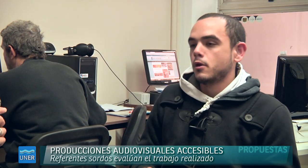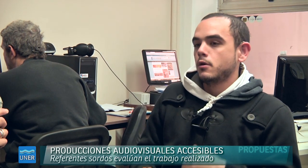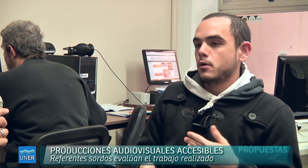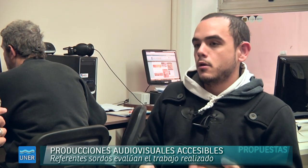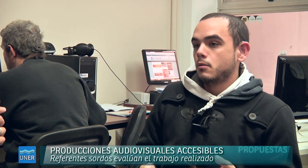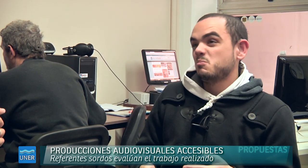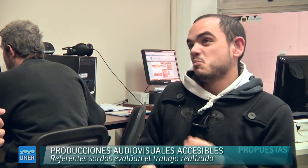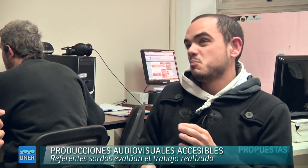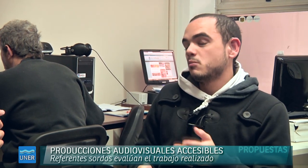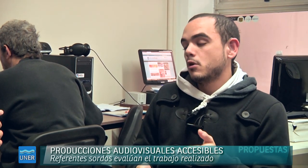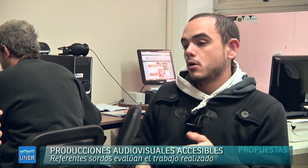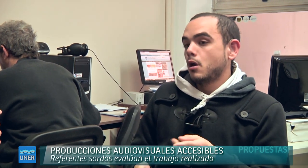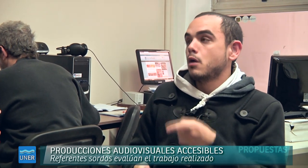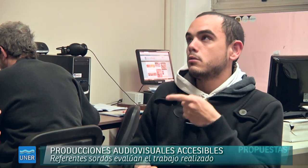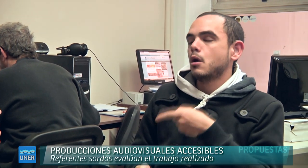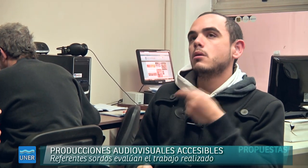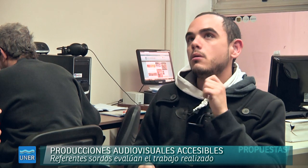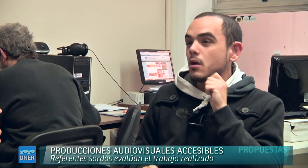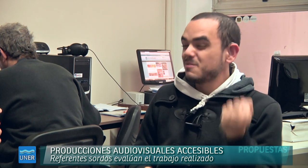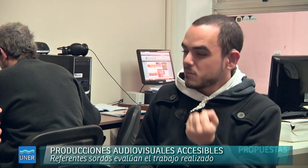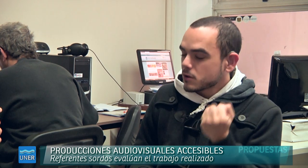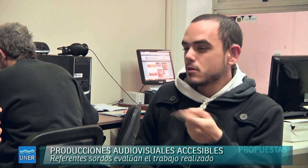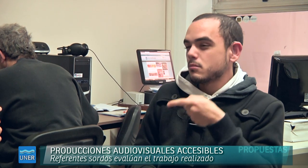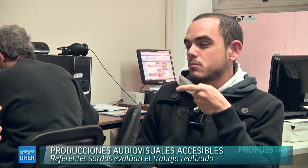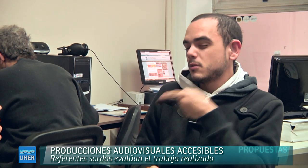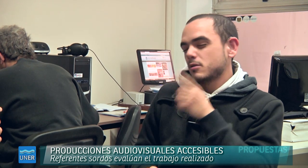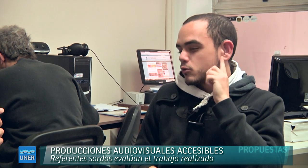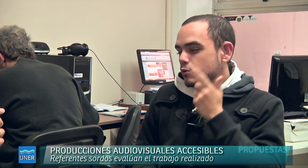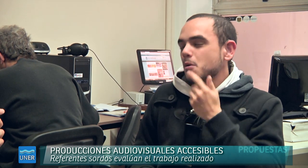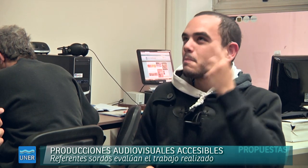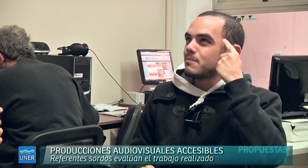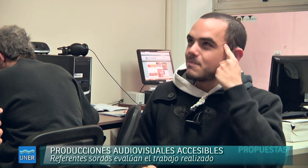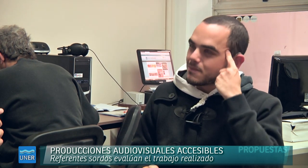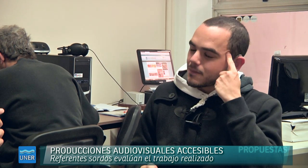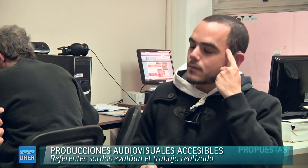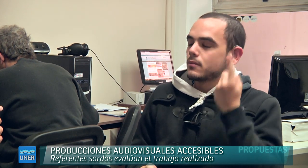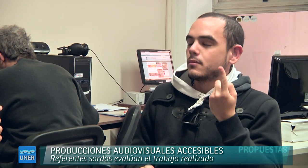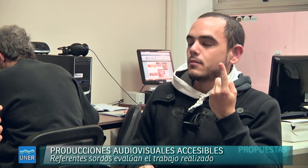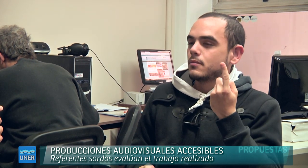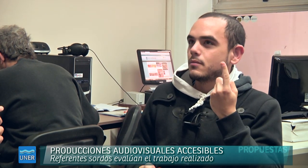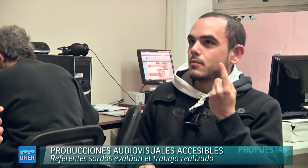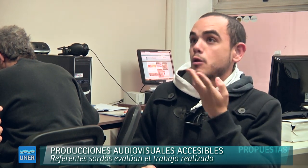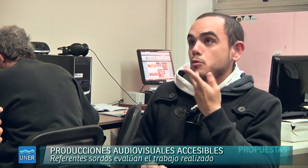Y ahí, siendo sordo, uno puede llegar a entender que los sordos pensamos,